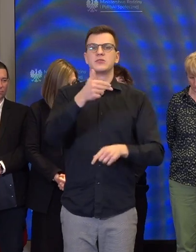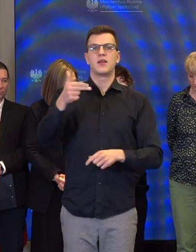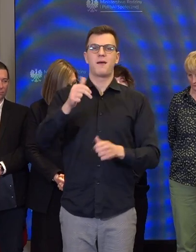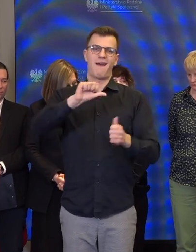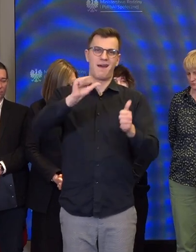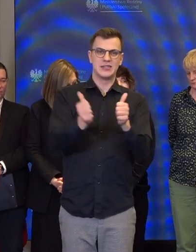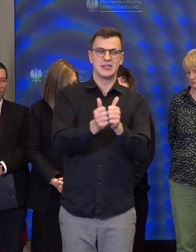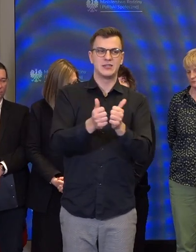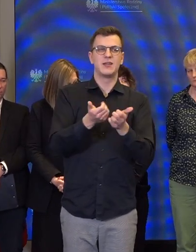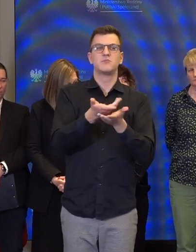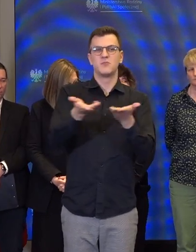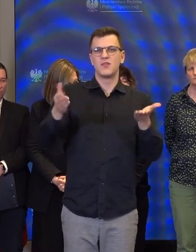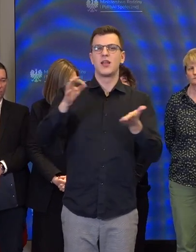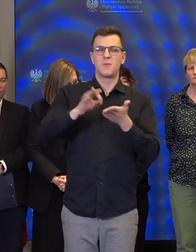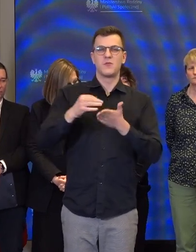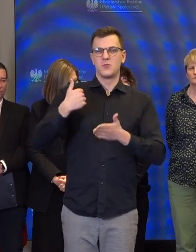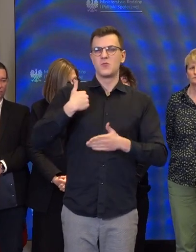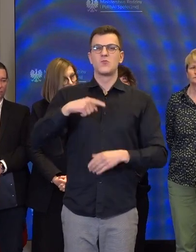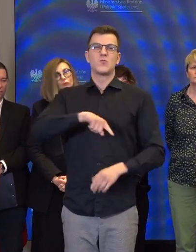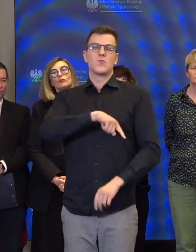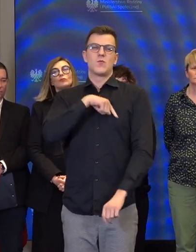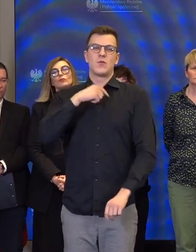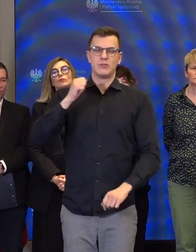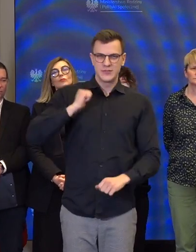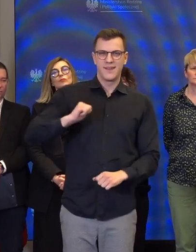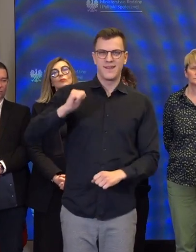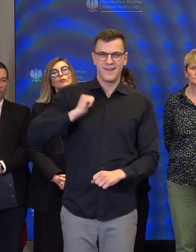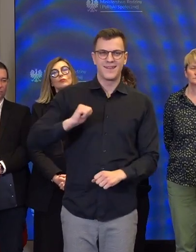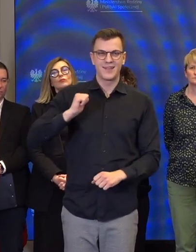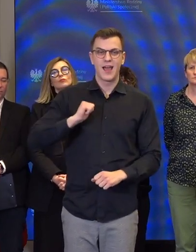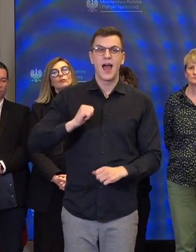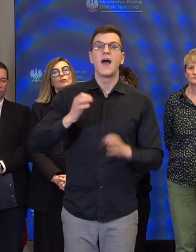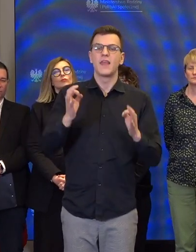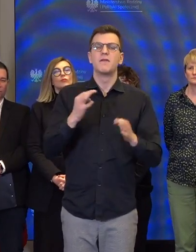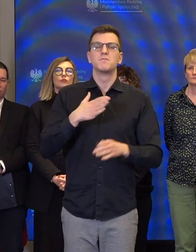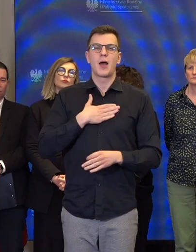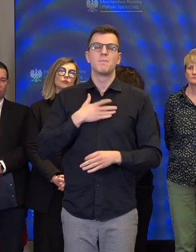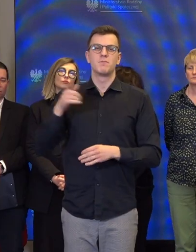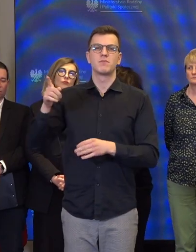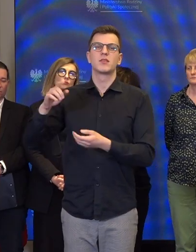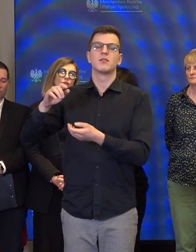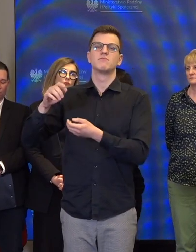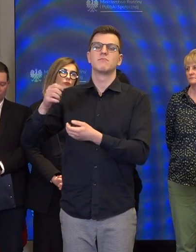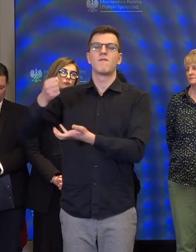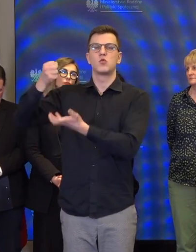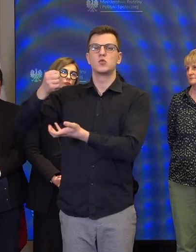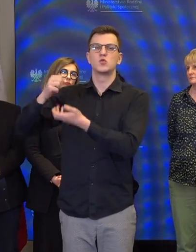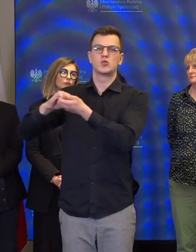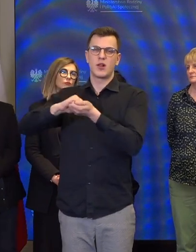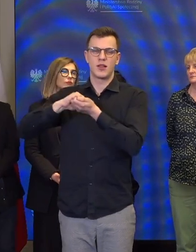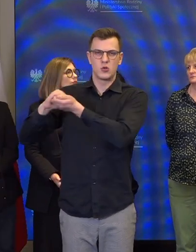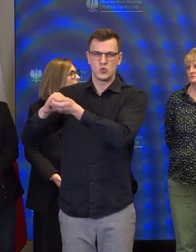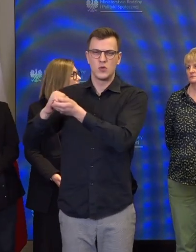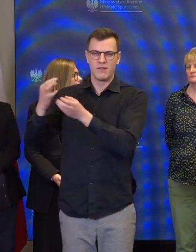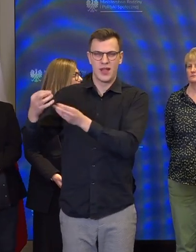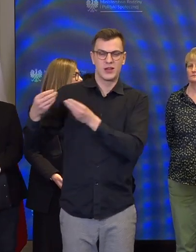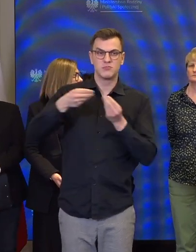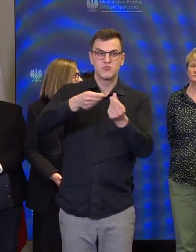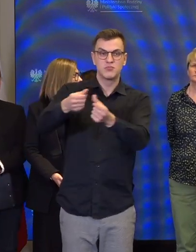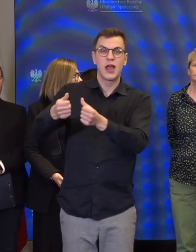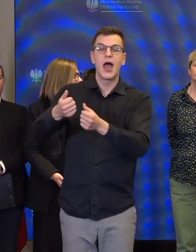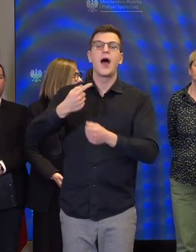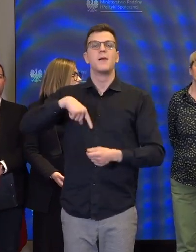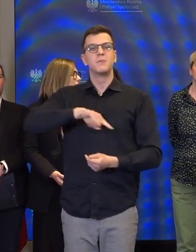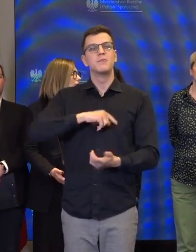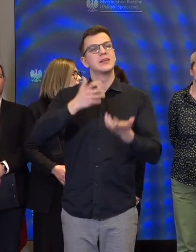oczekiwanej, którą dzisiaj prowadzimy na podstawie programu z Funduszu Solidarnościowego, a zależy nam przede wszystkim